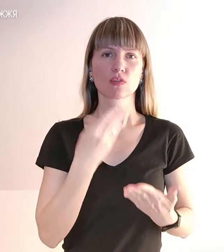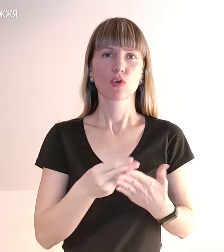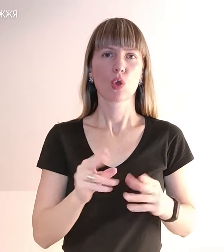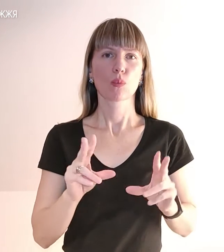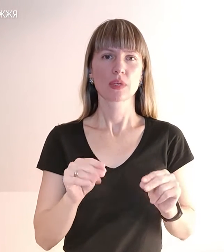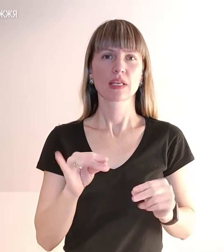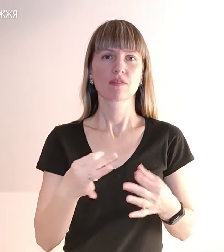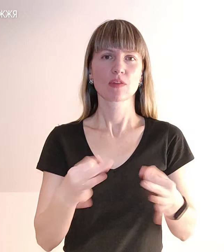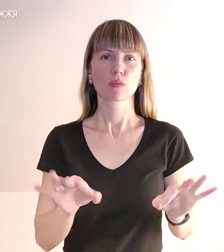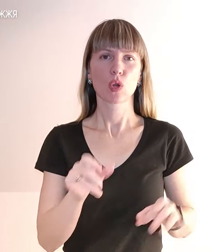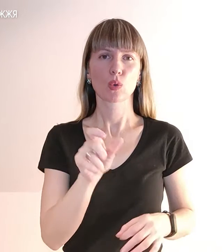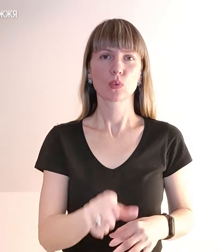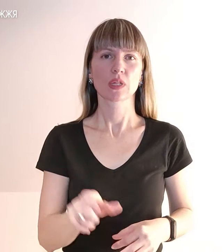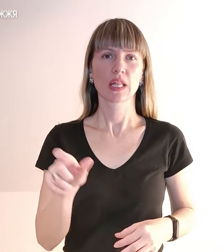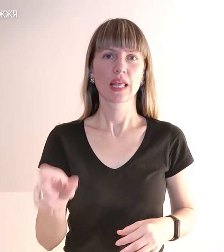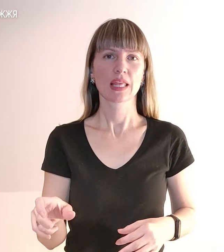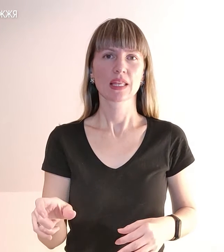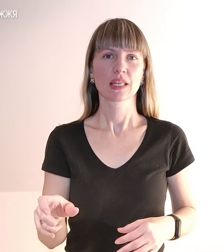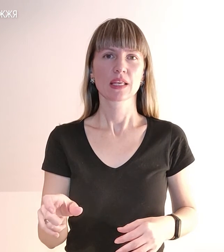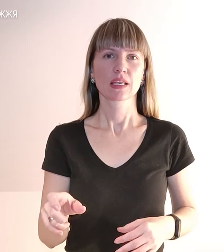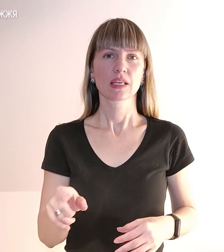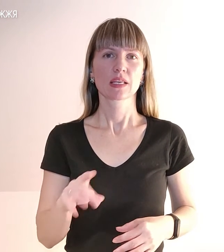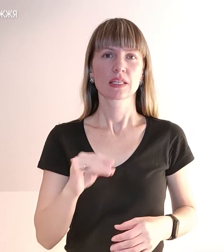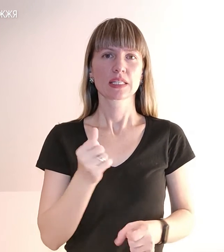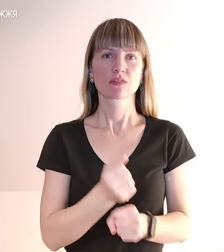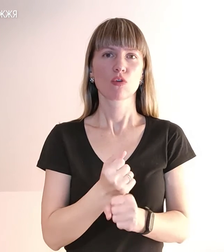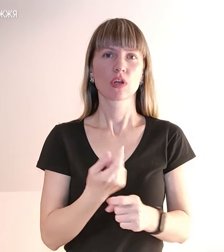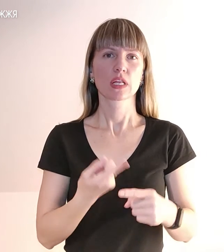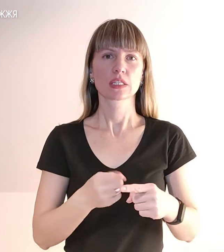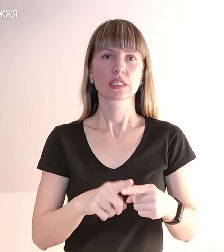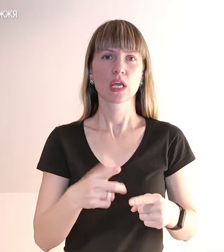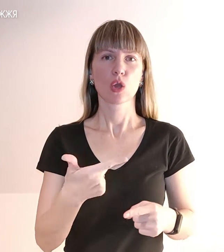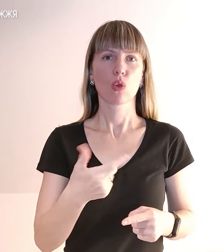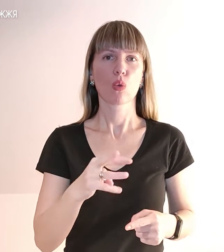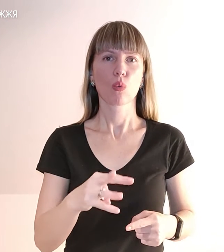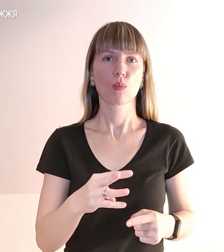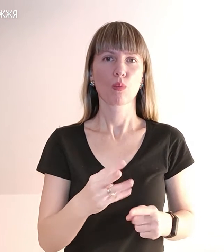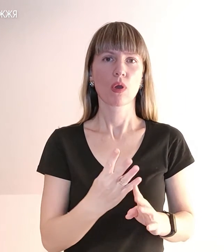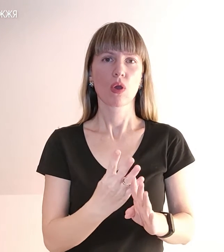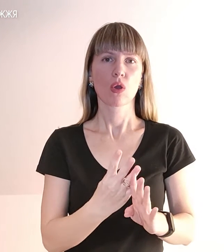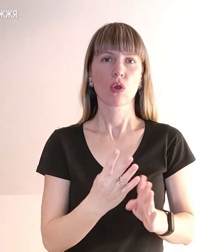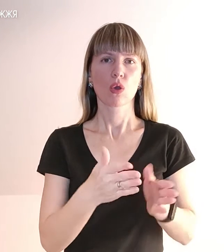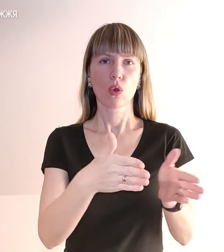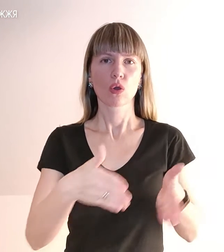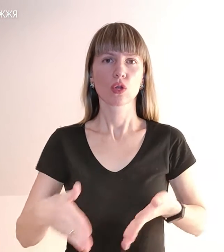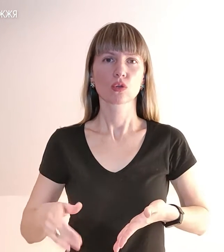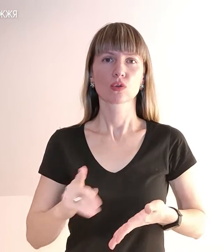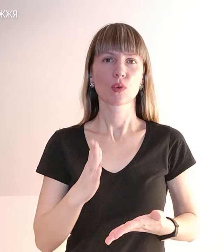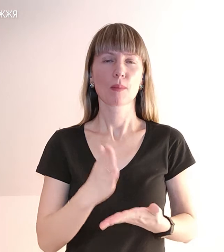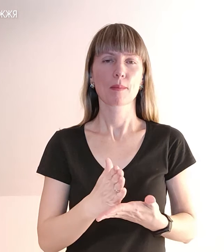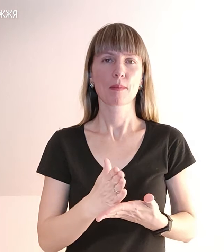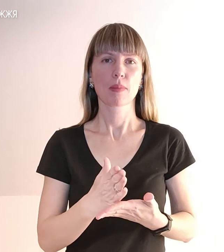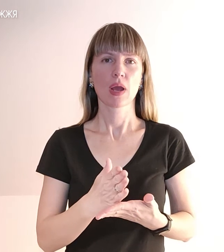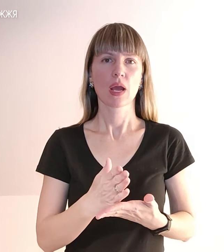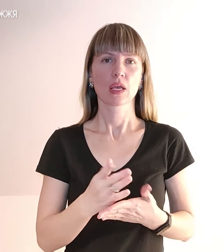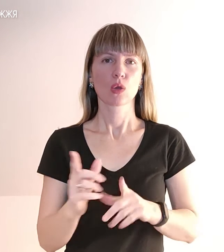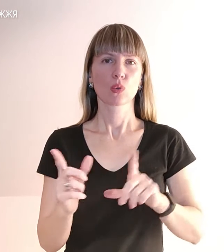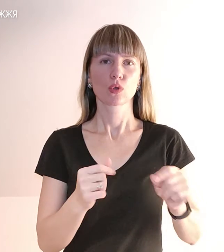випустять людей, і створять цей гуманітарний коридор, щоб ті, хто має виїхати до Запоріжжя, могли це